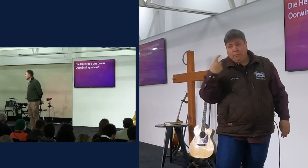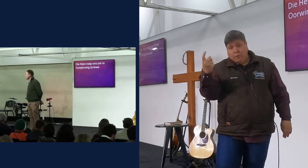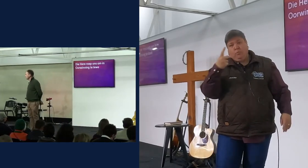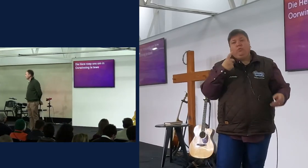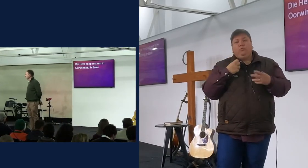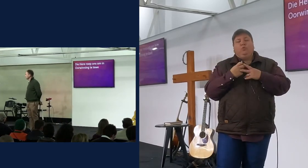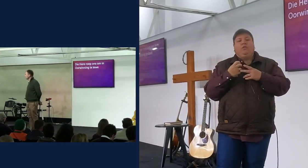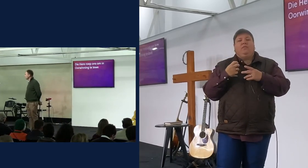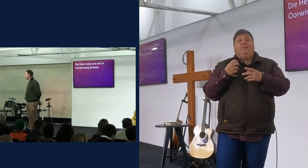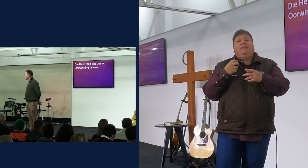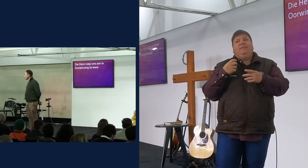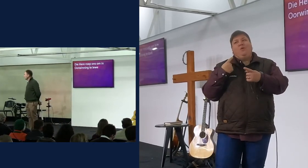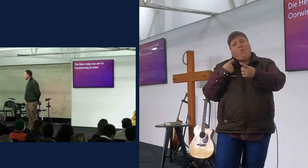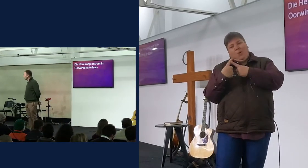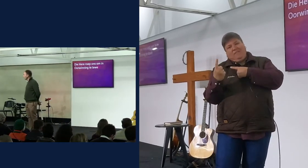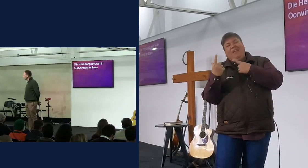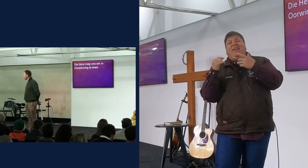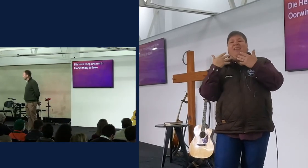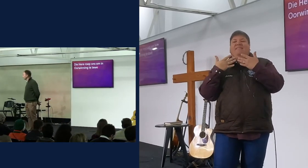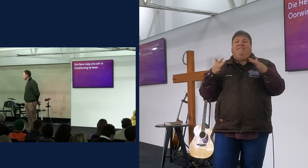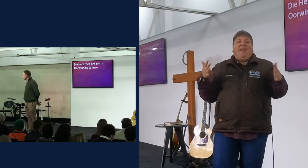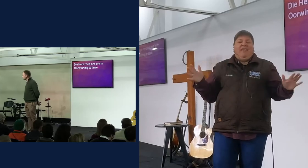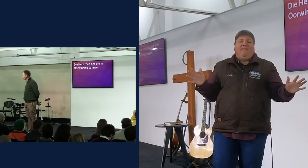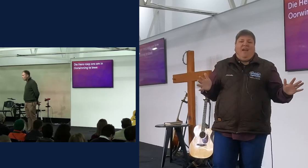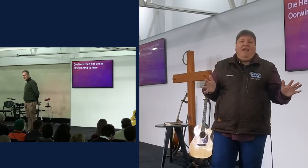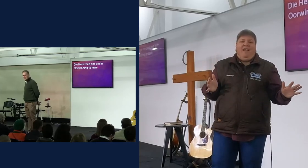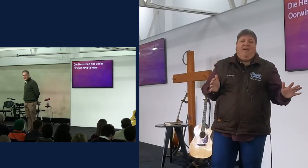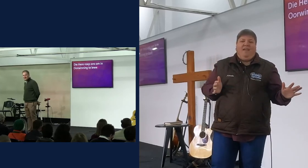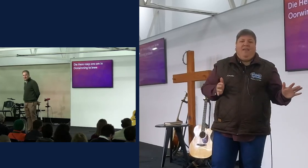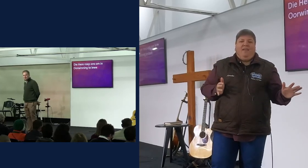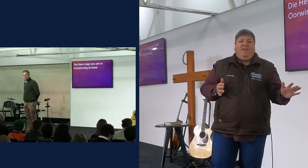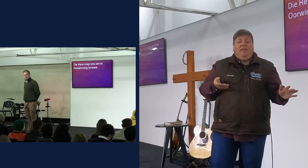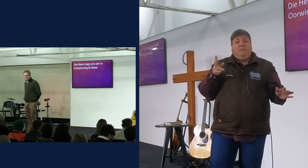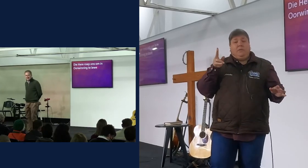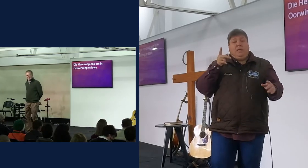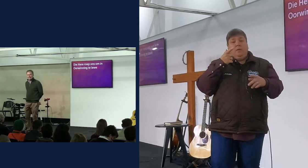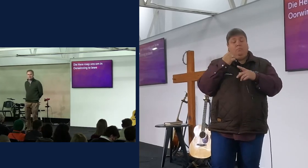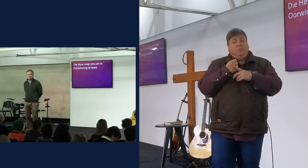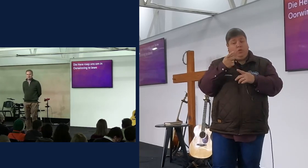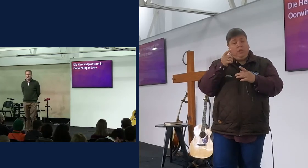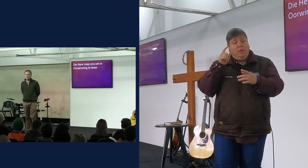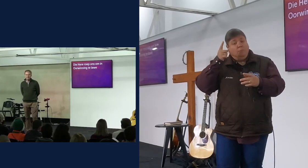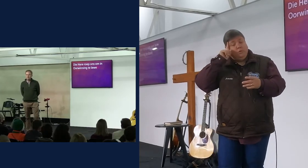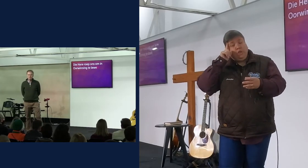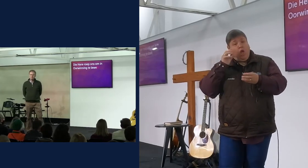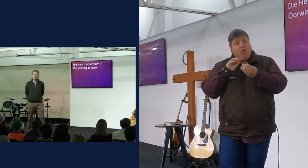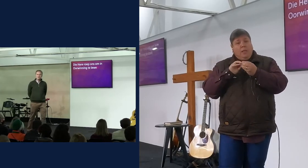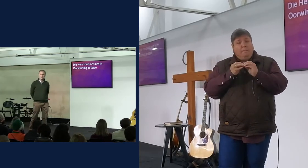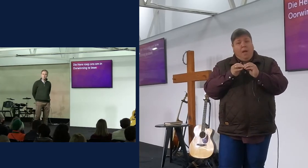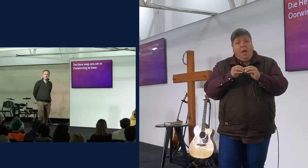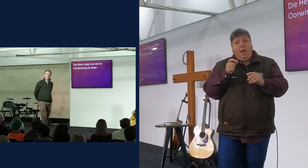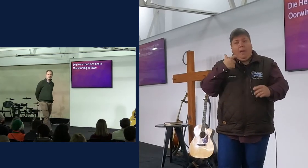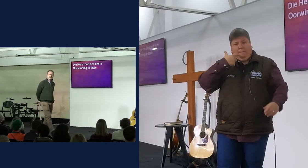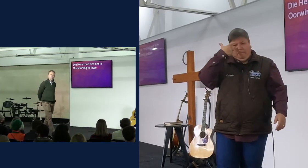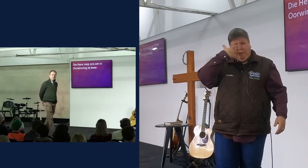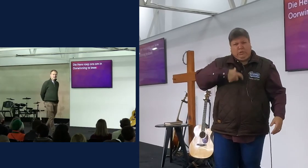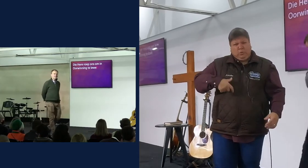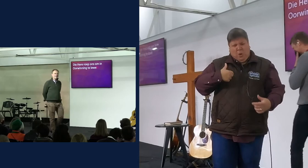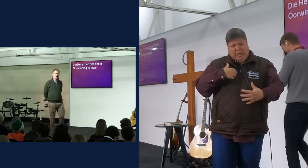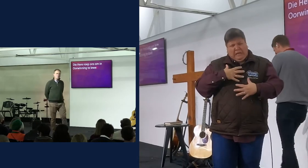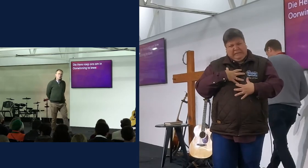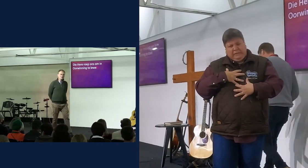in oorwinning te leven, en dat behals het vir oogend, dat jy moet te besluit neem, om jouself nie meer so persoonlijk op te neem,